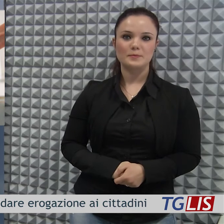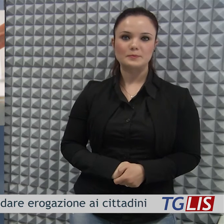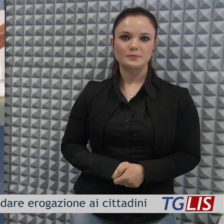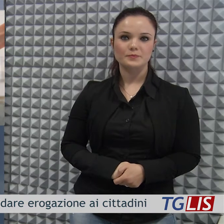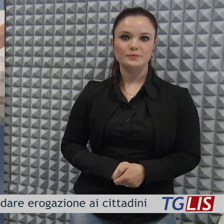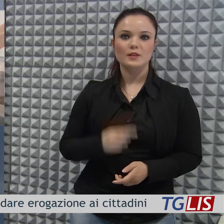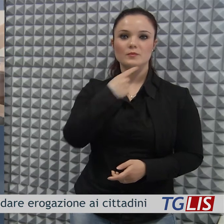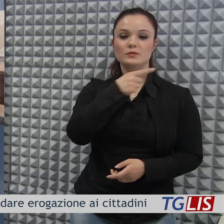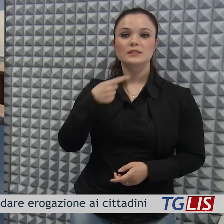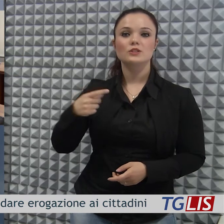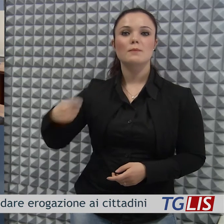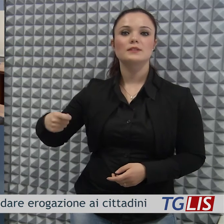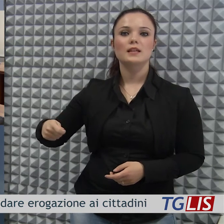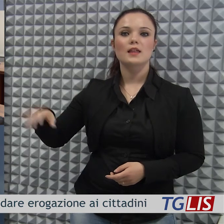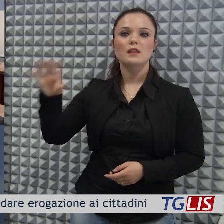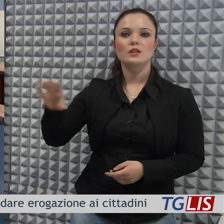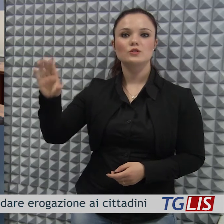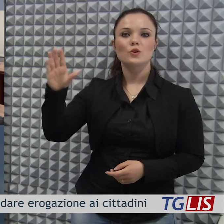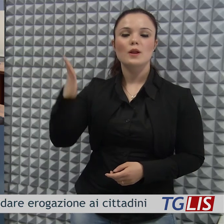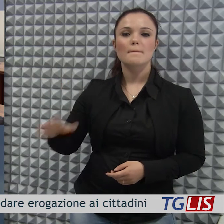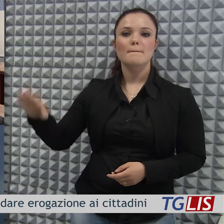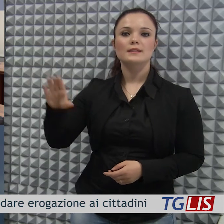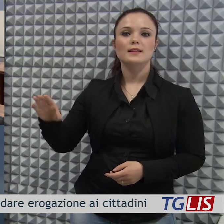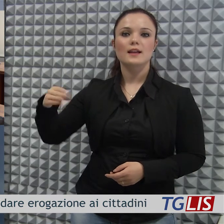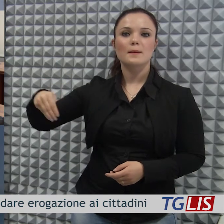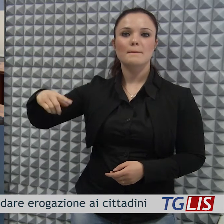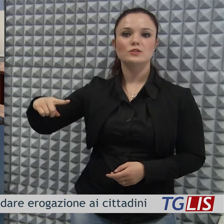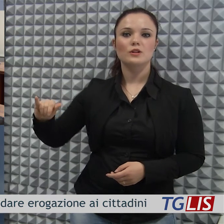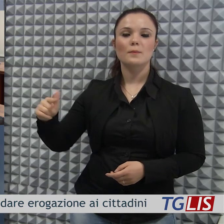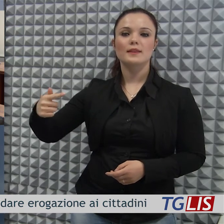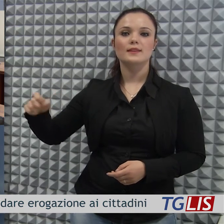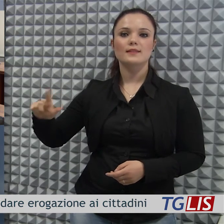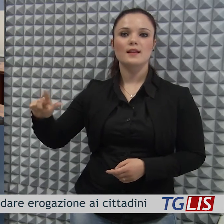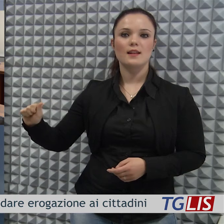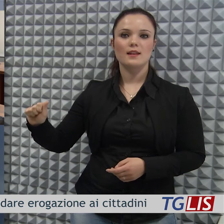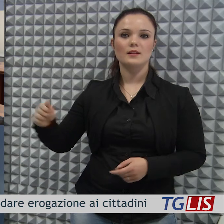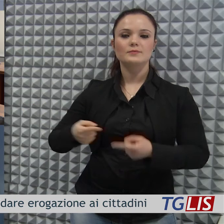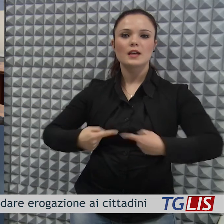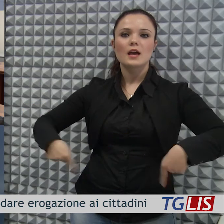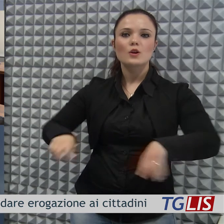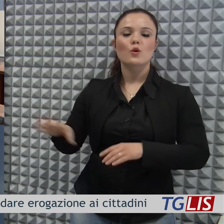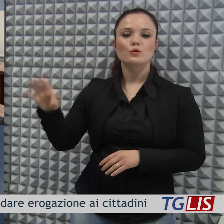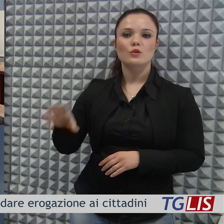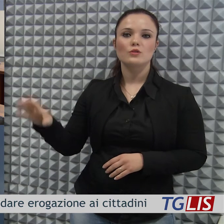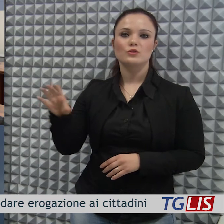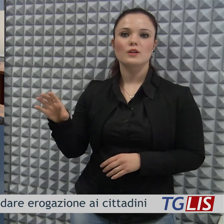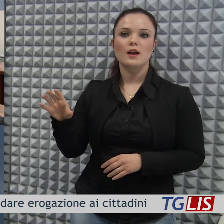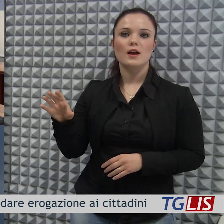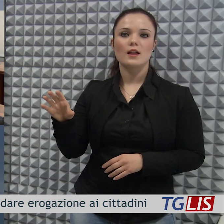Lo ha detto il Presidente della Regione Basilicata, Marcello Pittella, al tavolo regionale per